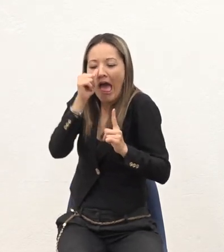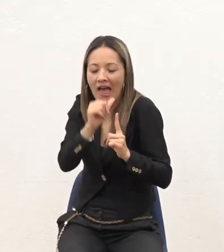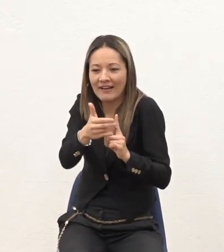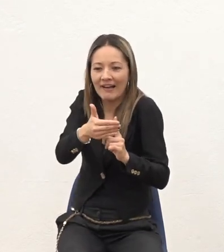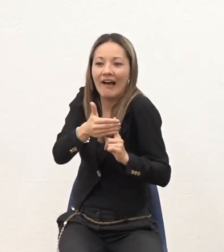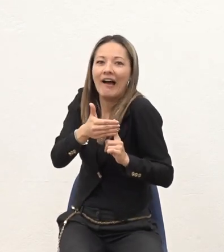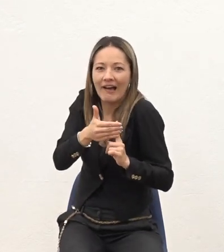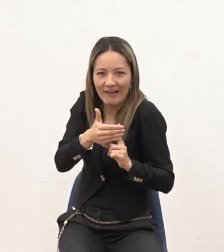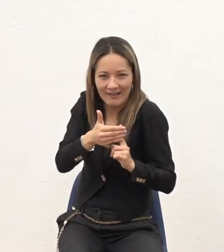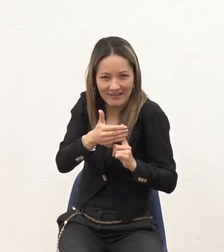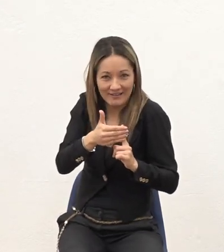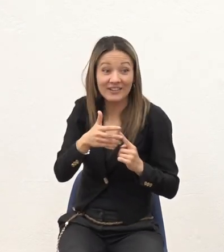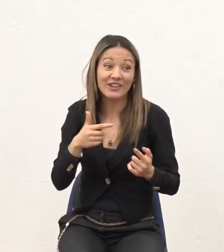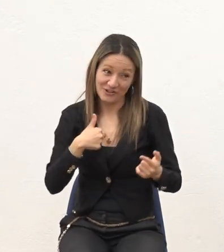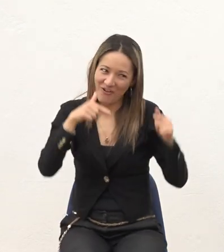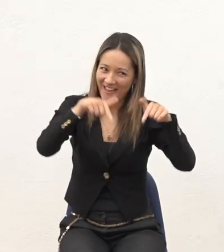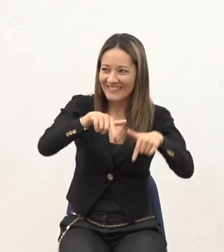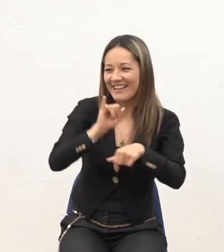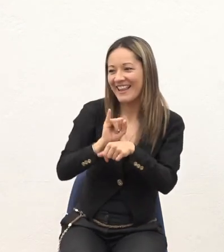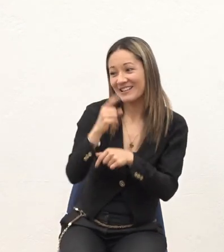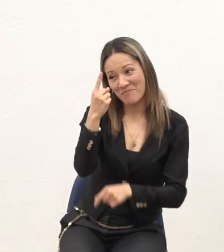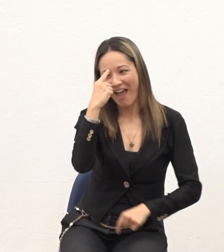acá Literalmente Por una nariz Como dice el cuento ¿Si?